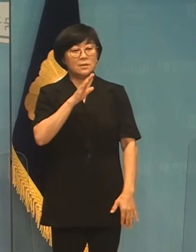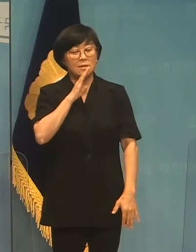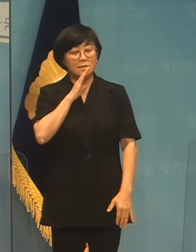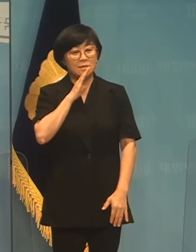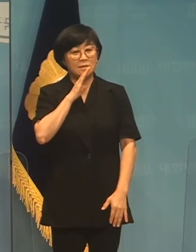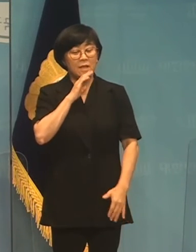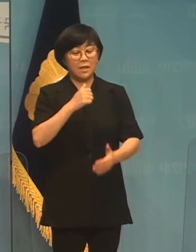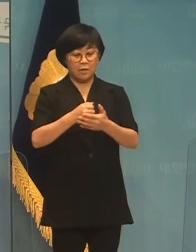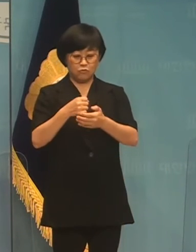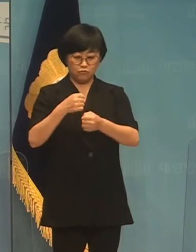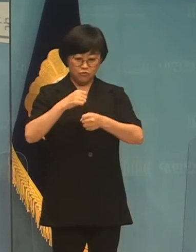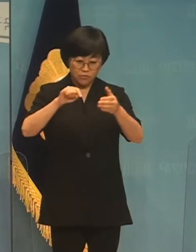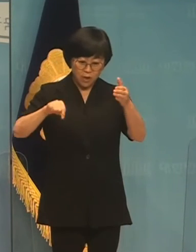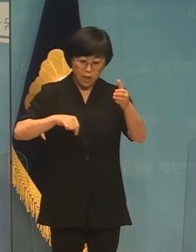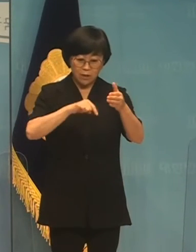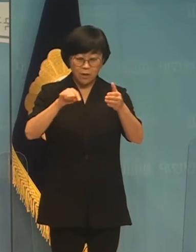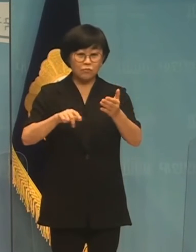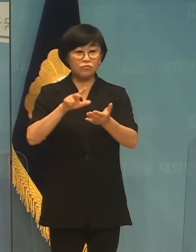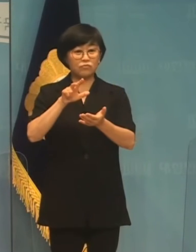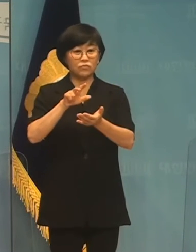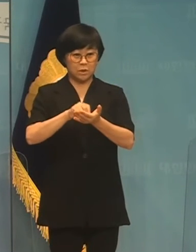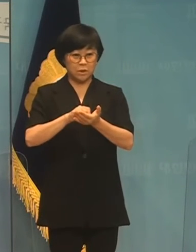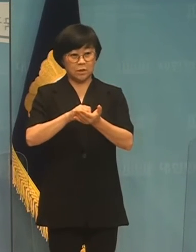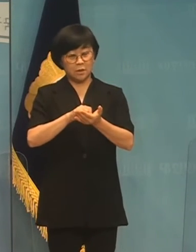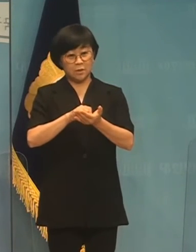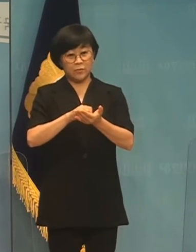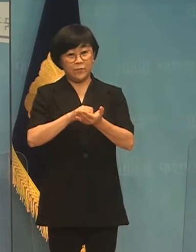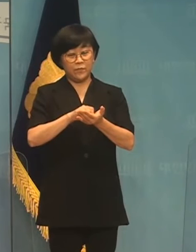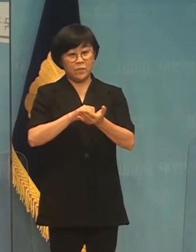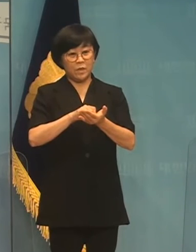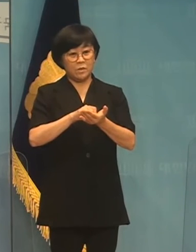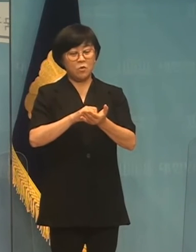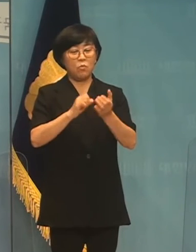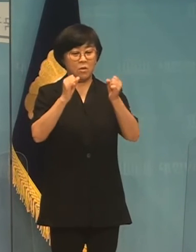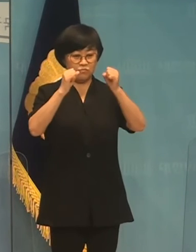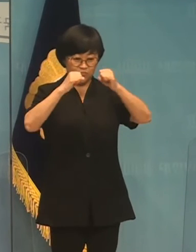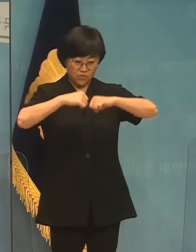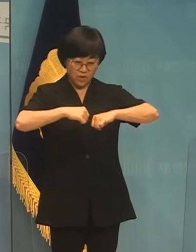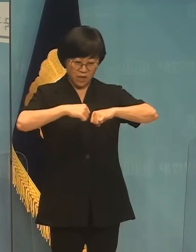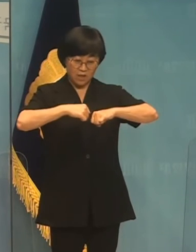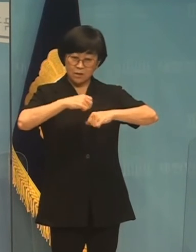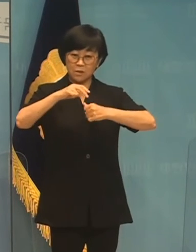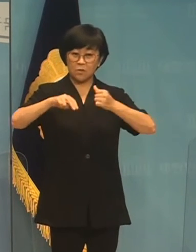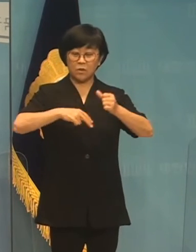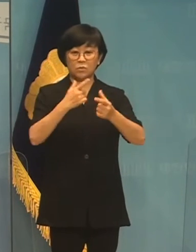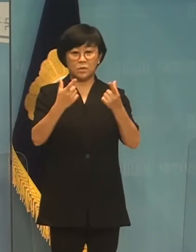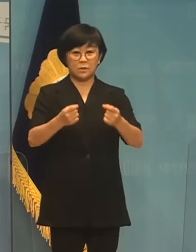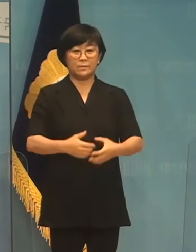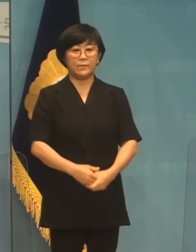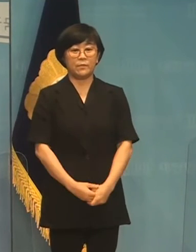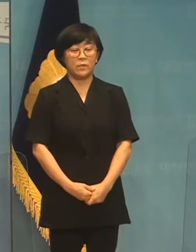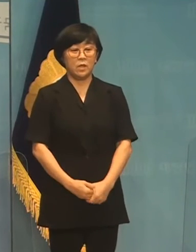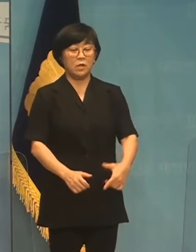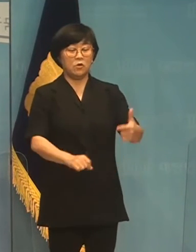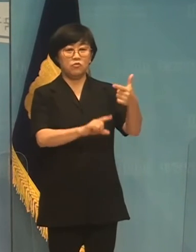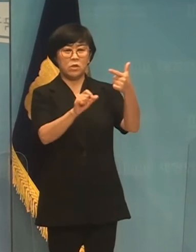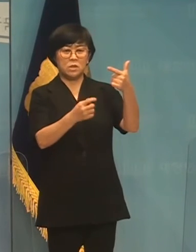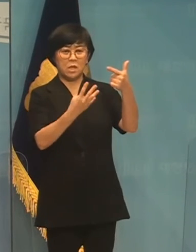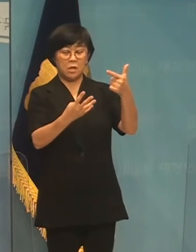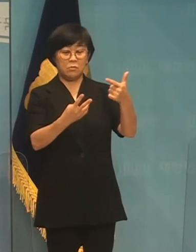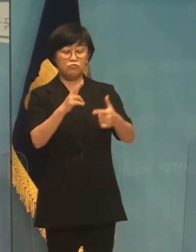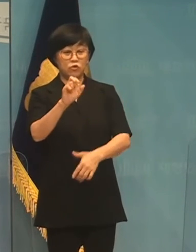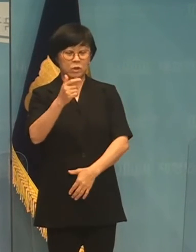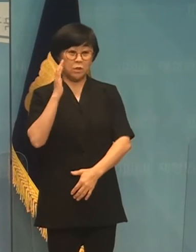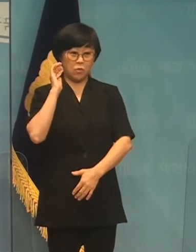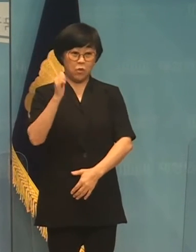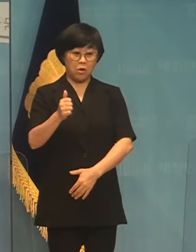풀어질 때를 풀어진 부대 기간 거의 붕괴 수준입니다. 6월 4일 문재인